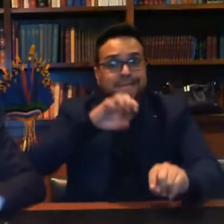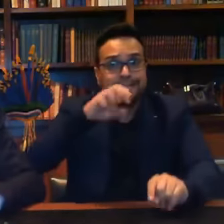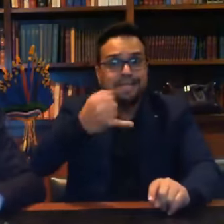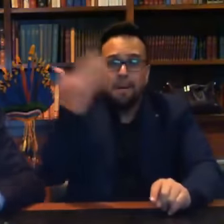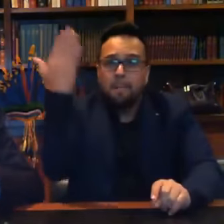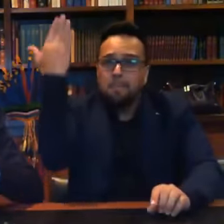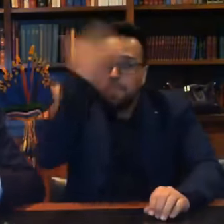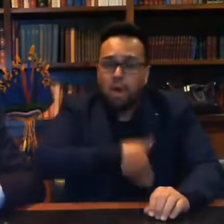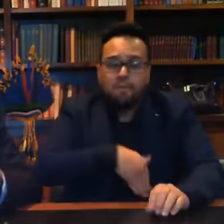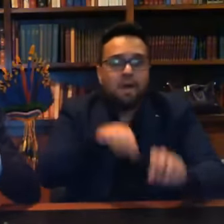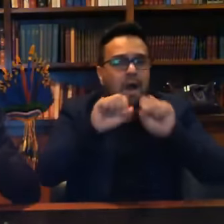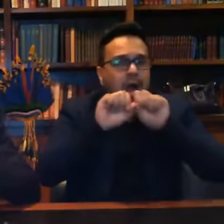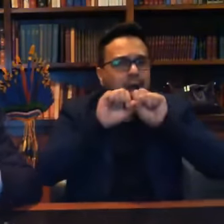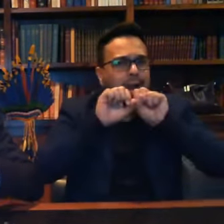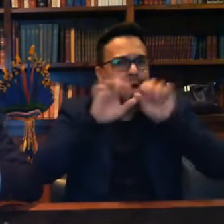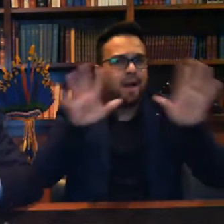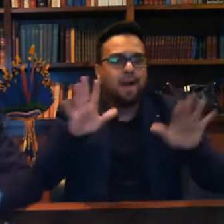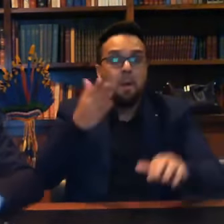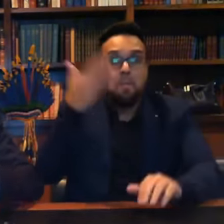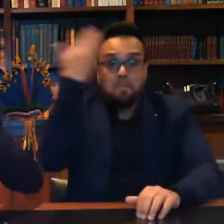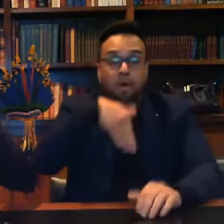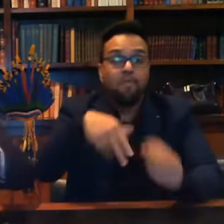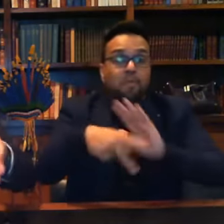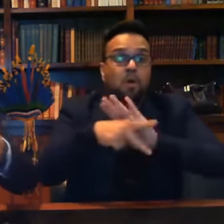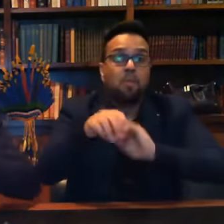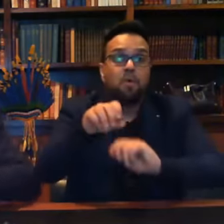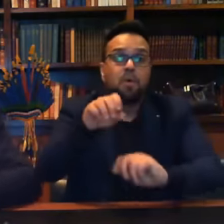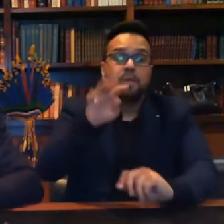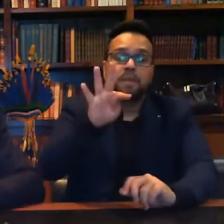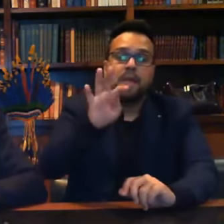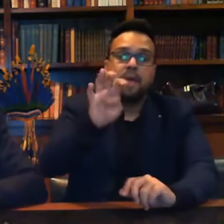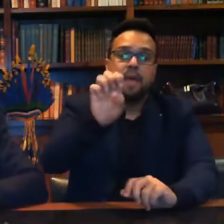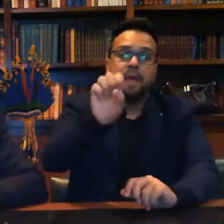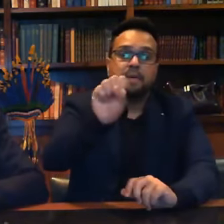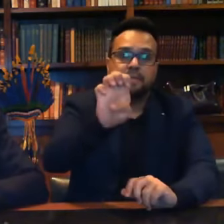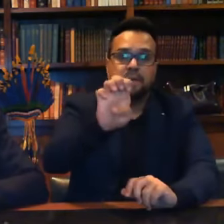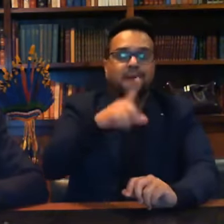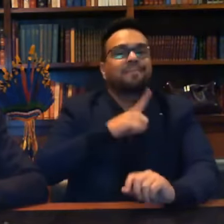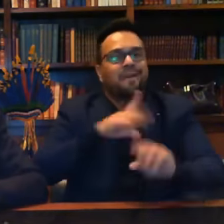clara comprova do próprio TSE de interferência.